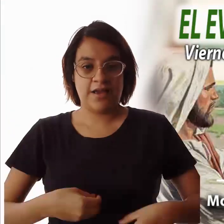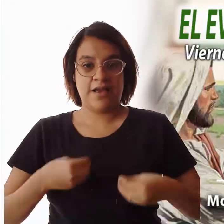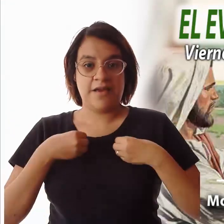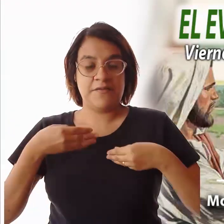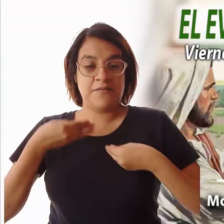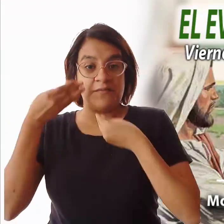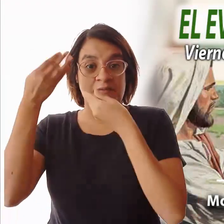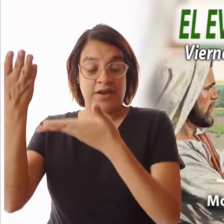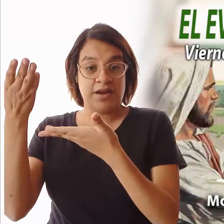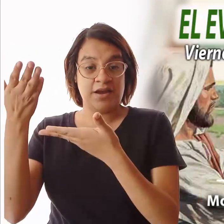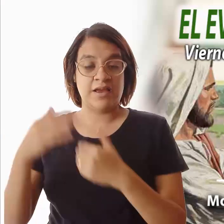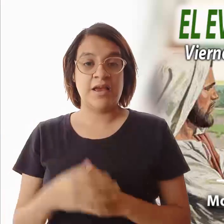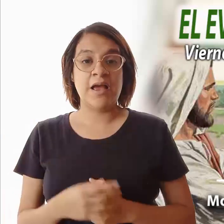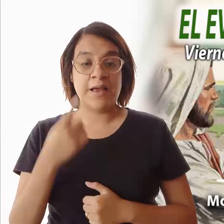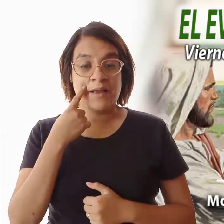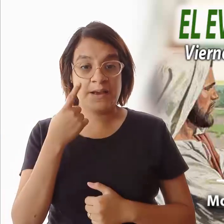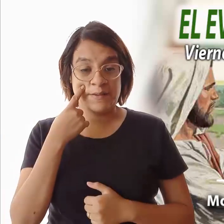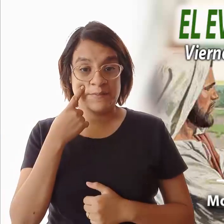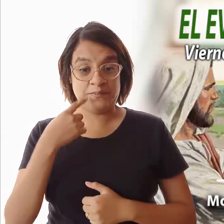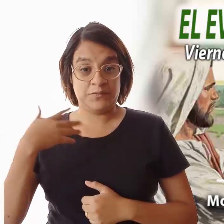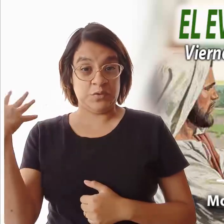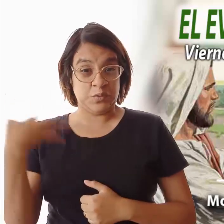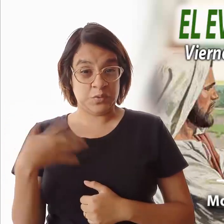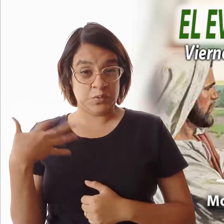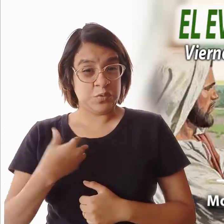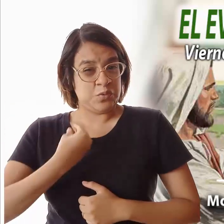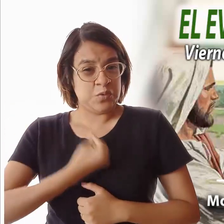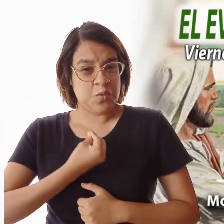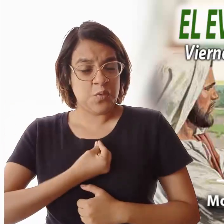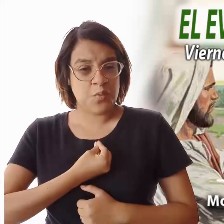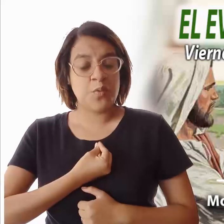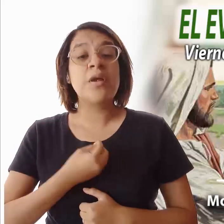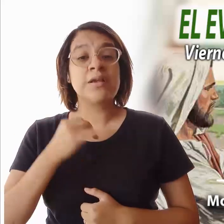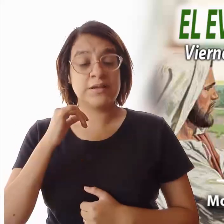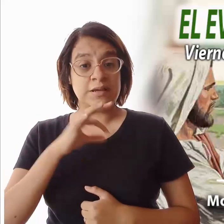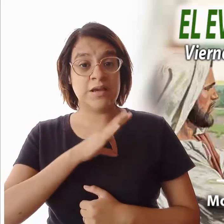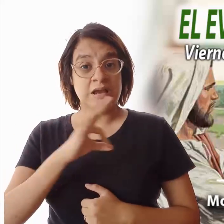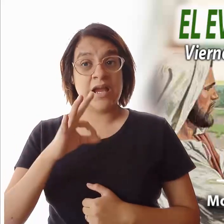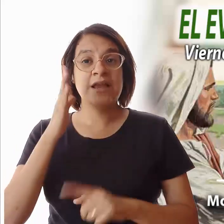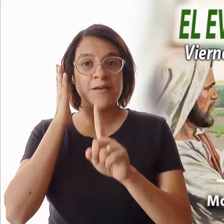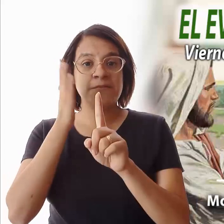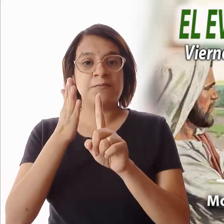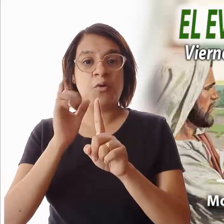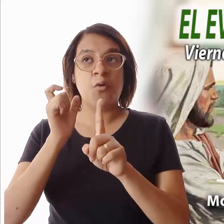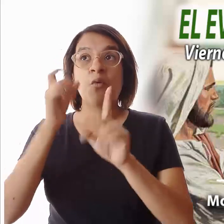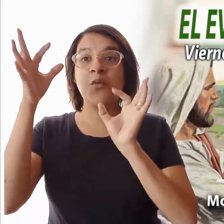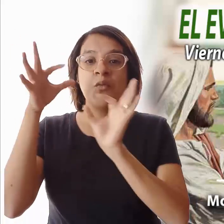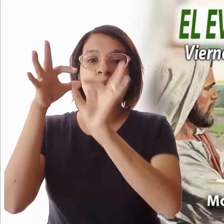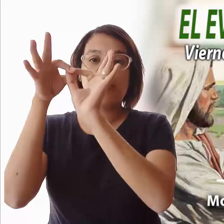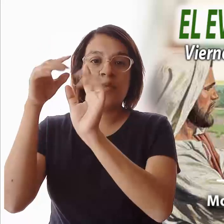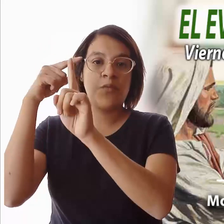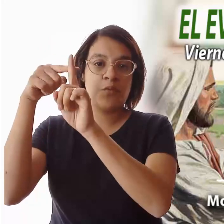El dolor solo tendrá sentido si lo unimos a la cruz de Jesús. De otra forma es